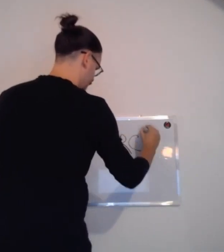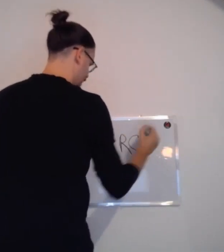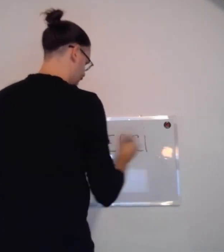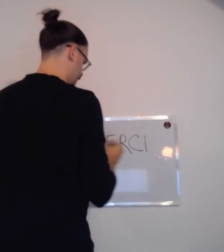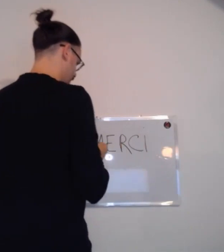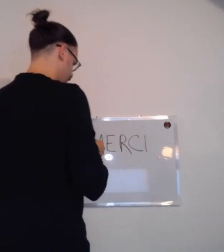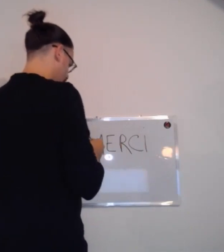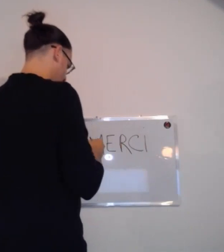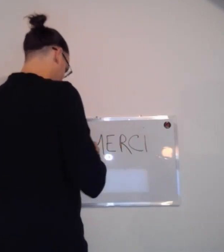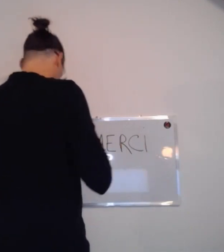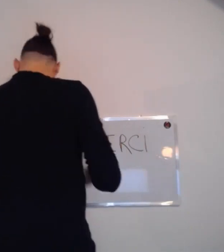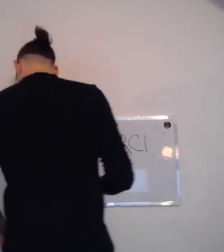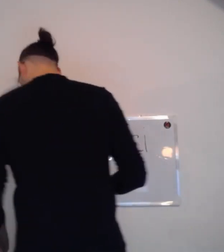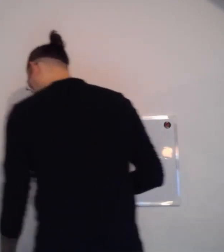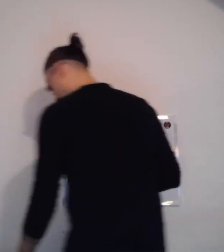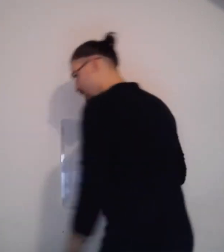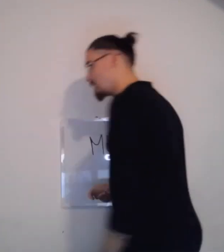C'est celui-ci.